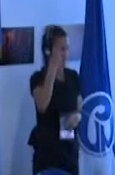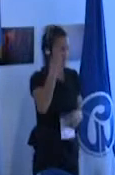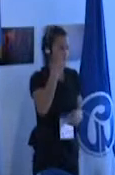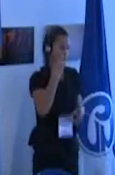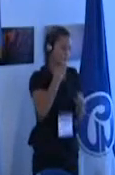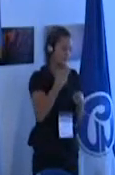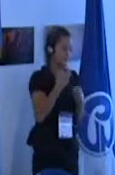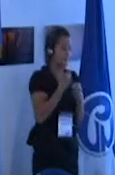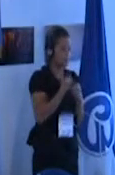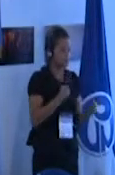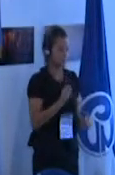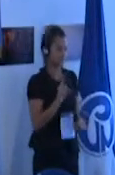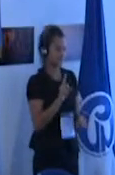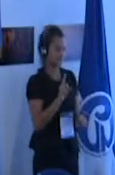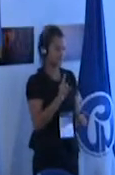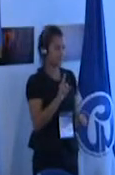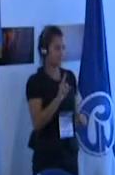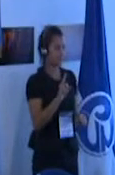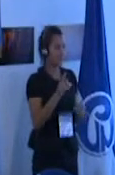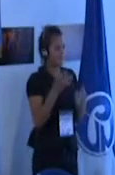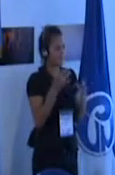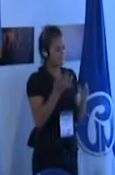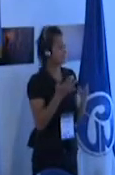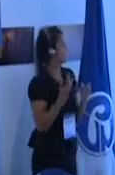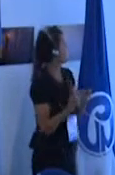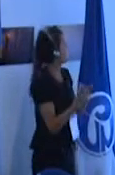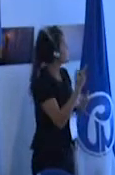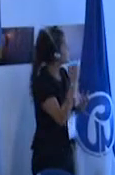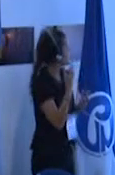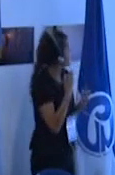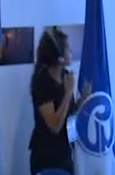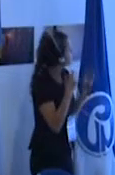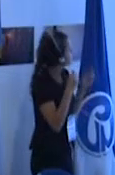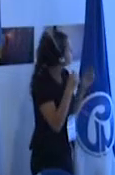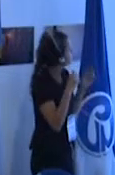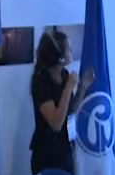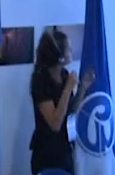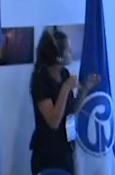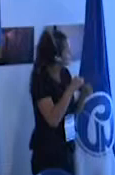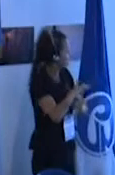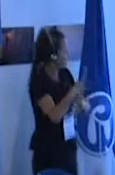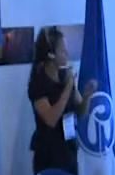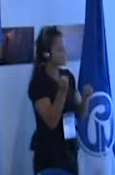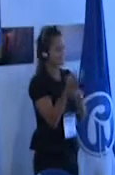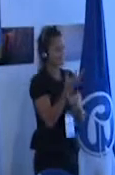todavía no terminé de traducir mis diapositivas pero para mí la escuela inclusiva es